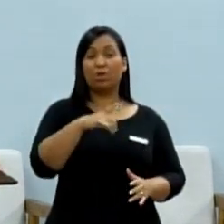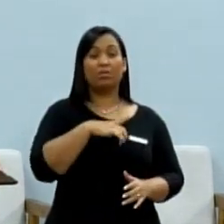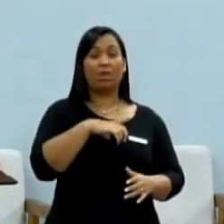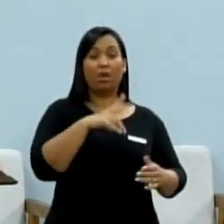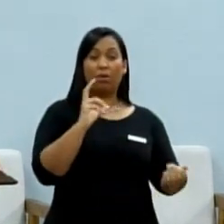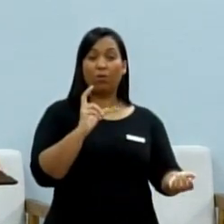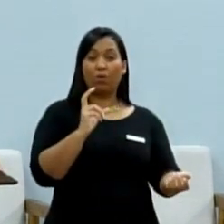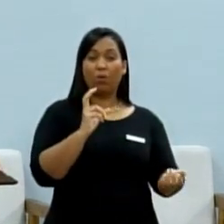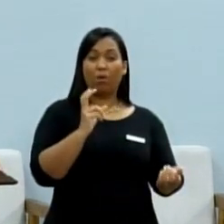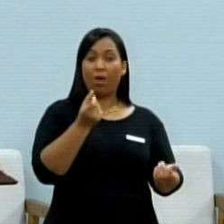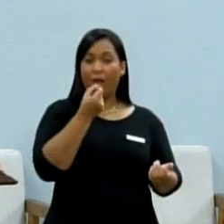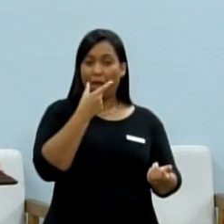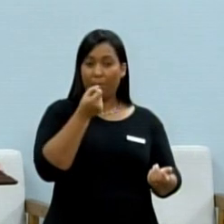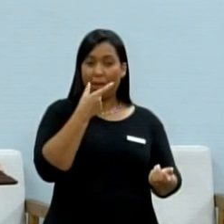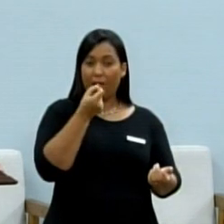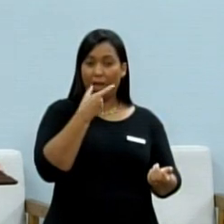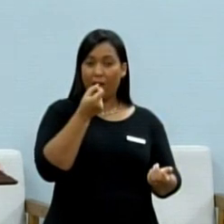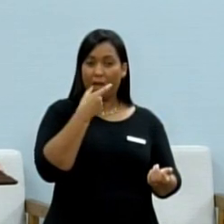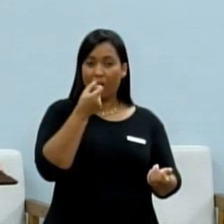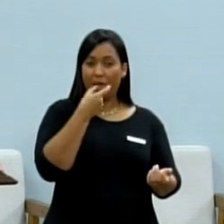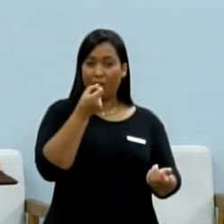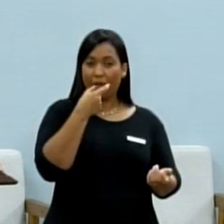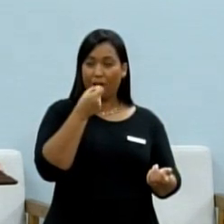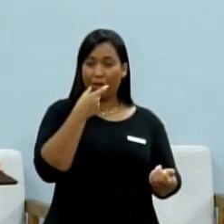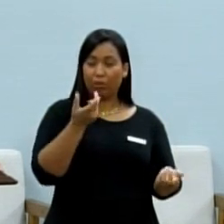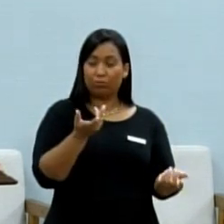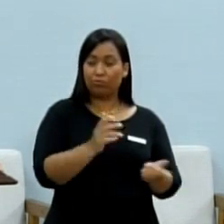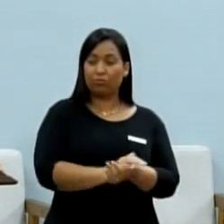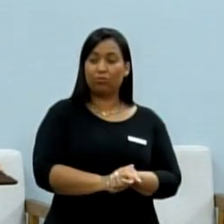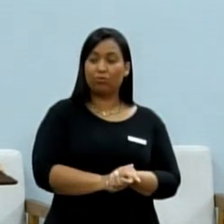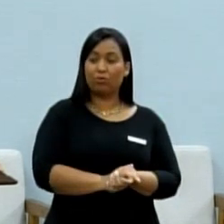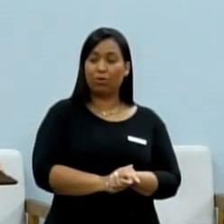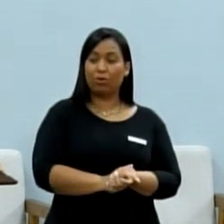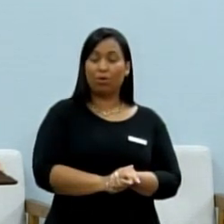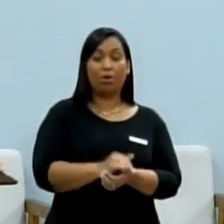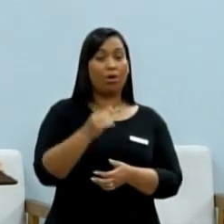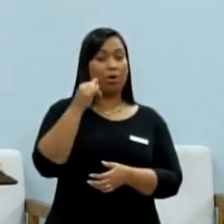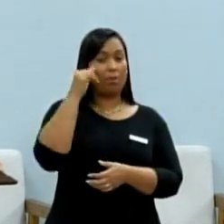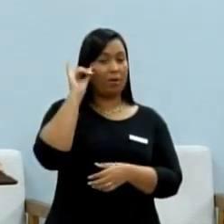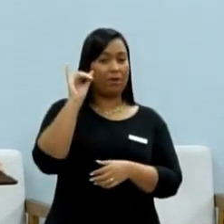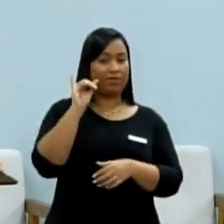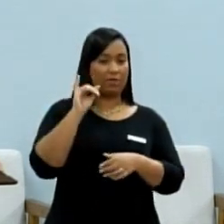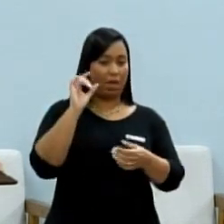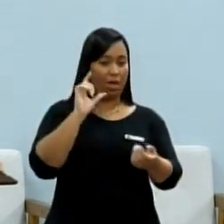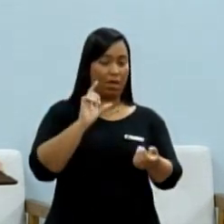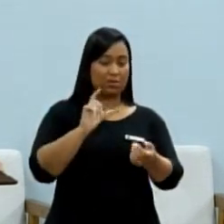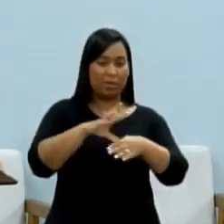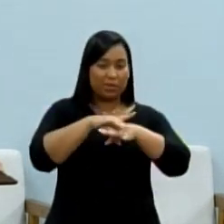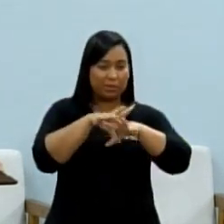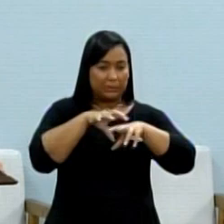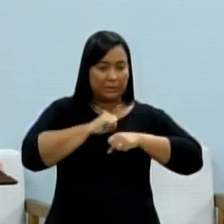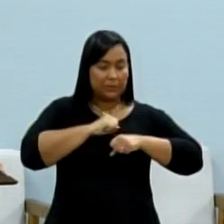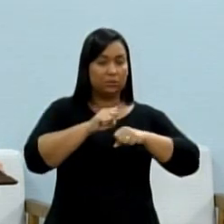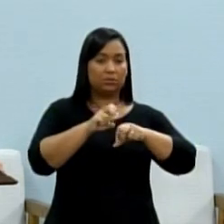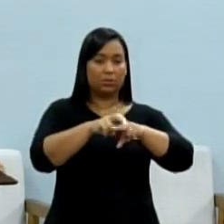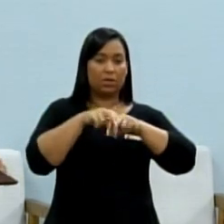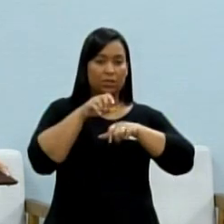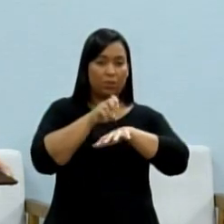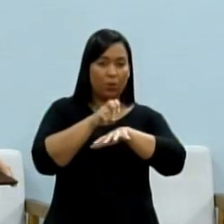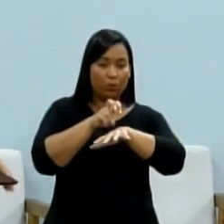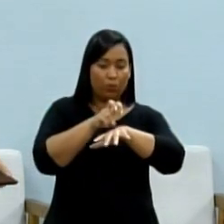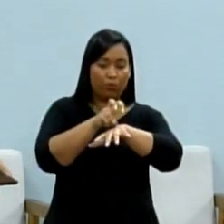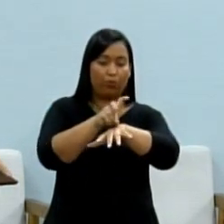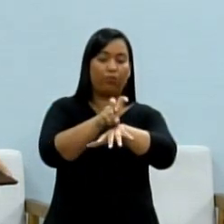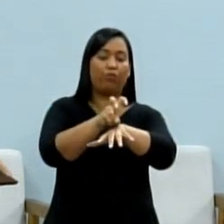o soro antiscorpiônico, só lá na Upa